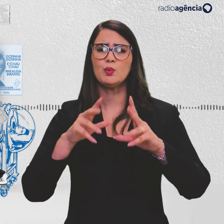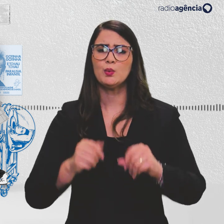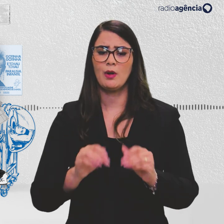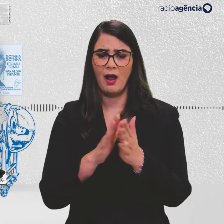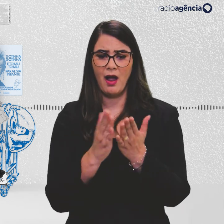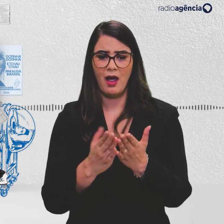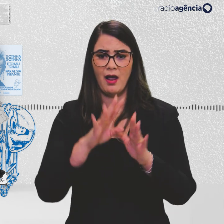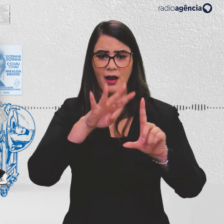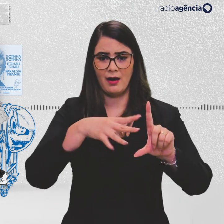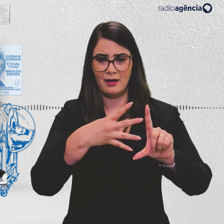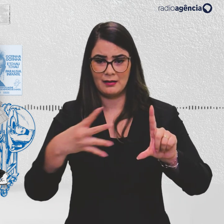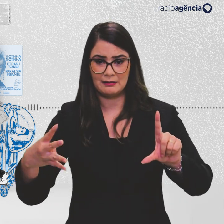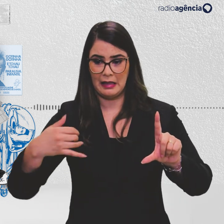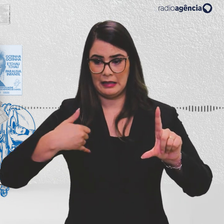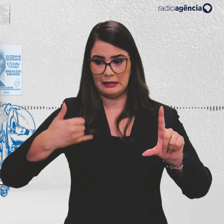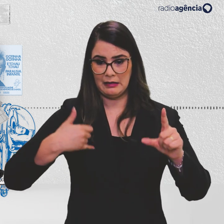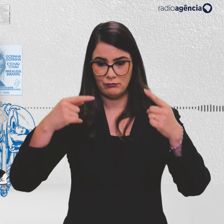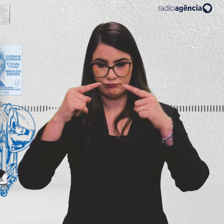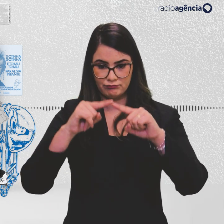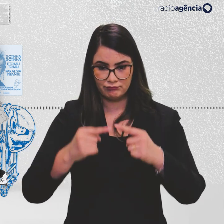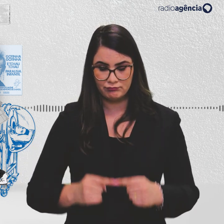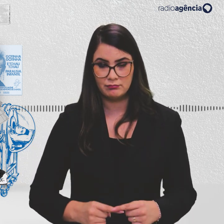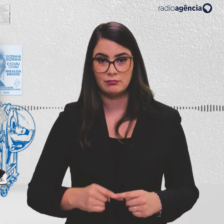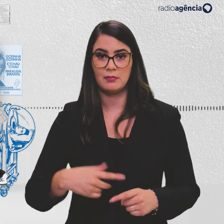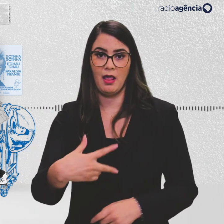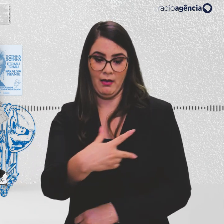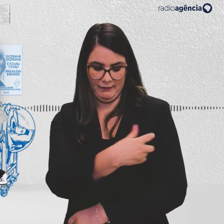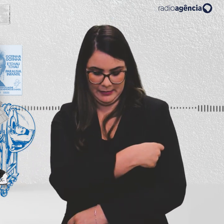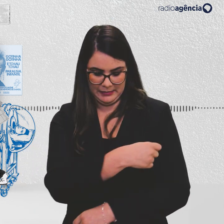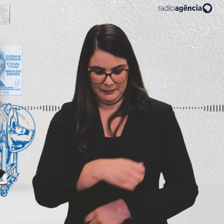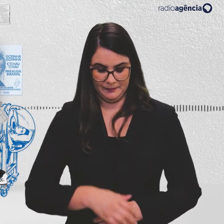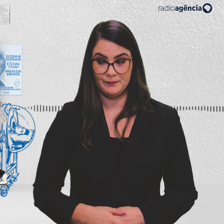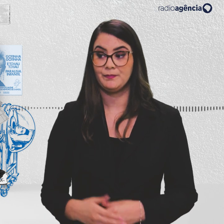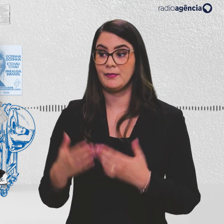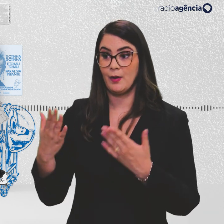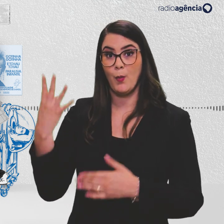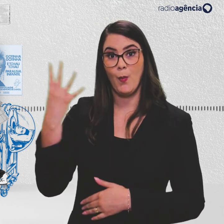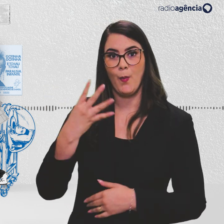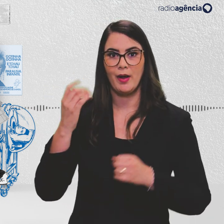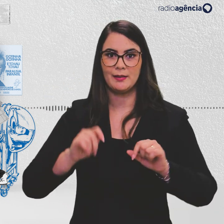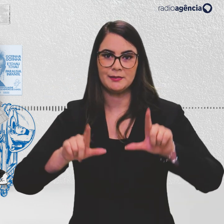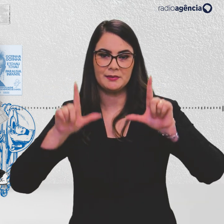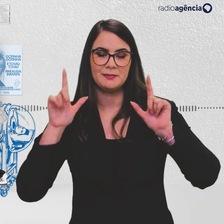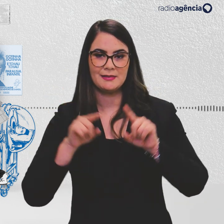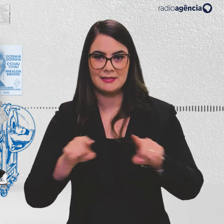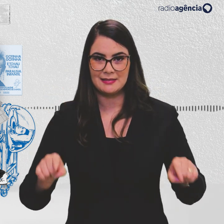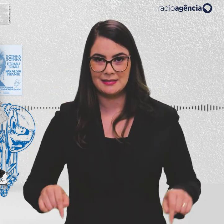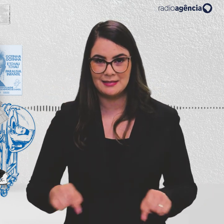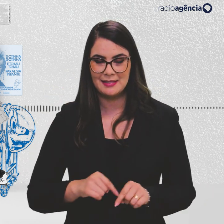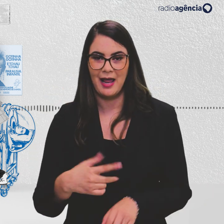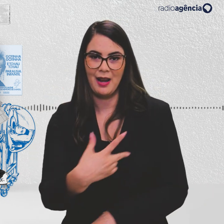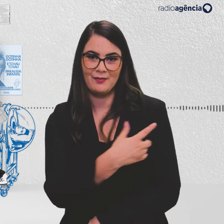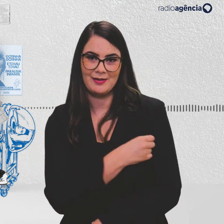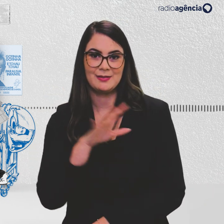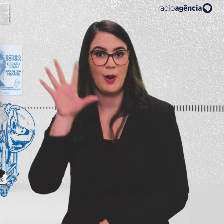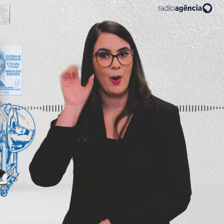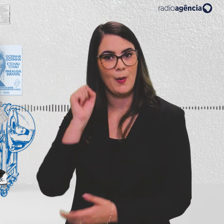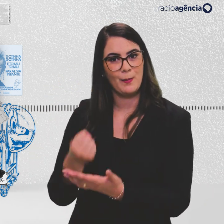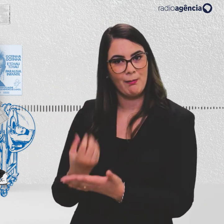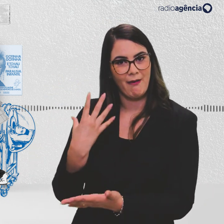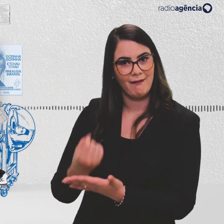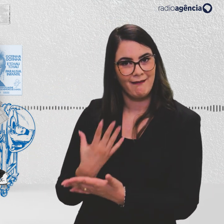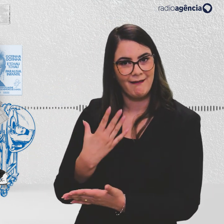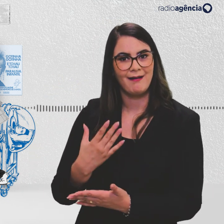calendários básicos com a idade certa para tomar cada dose. Esse foi o quarto episódio do Sala de Vacina, um podcast do